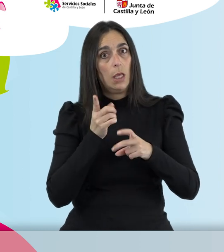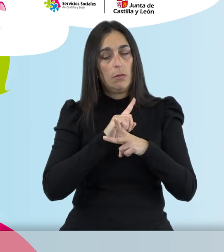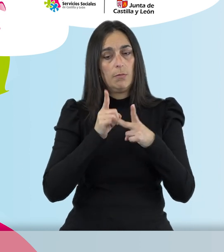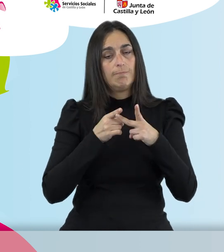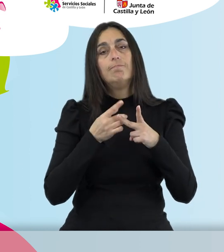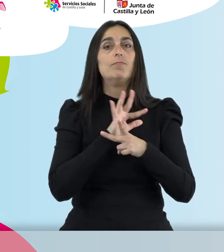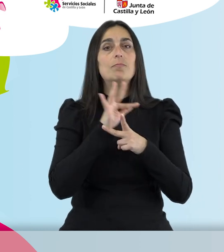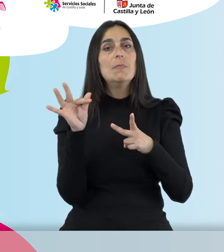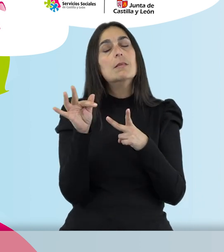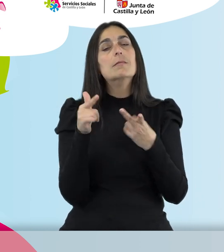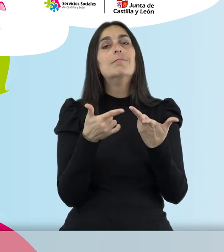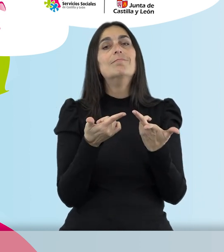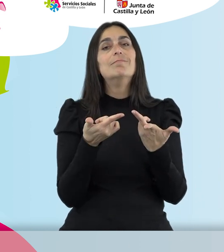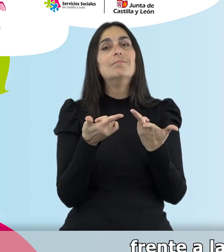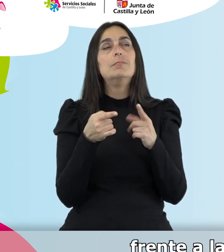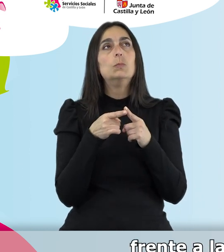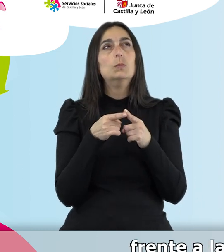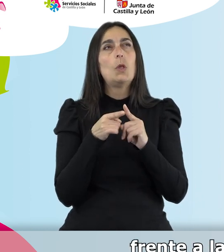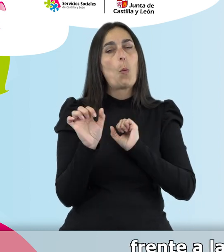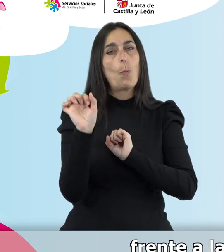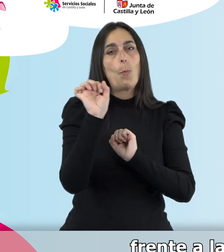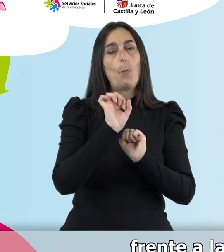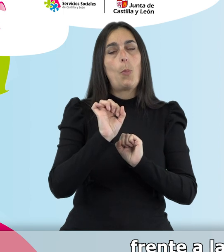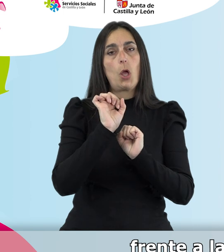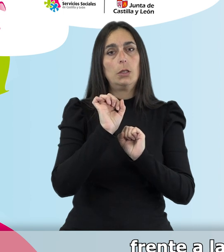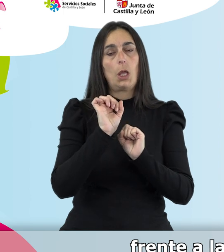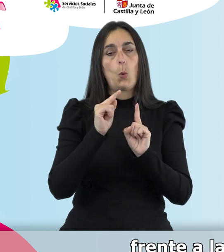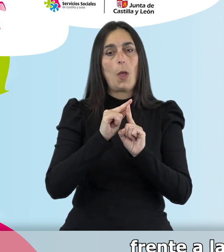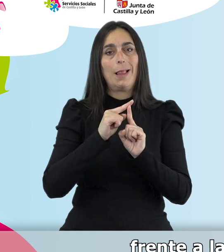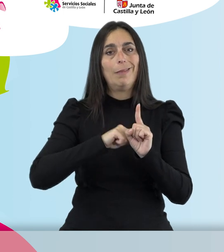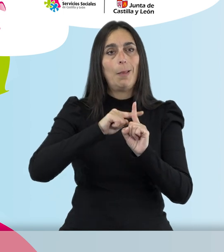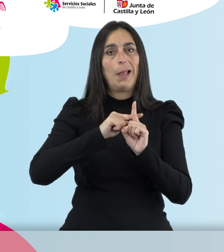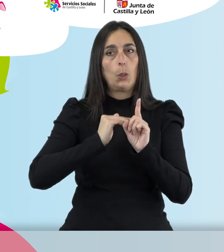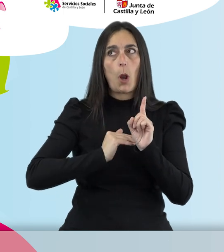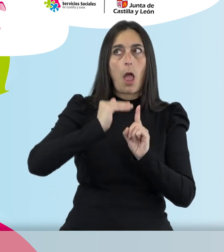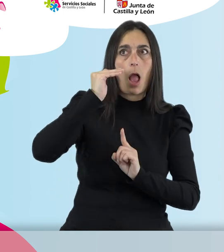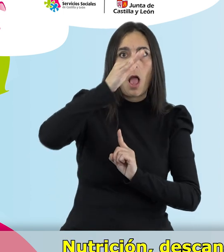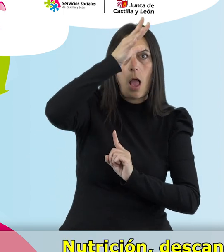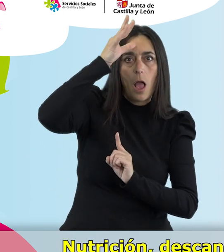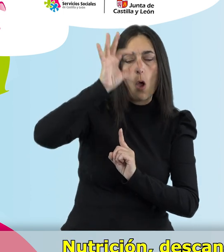cómo afrontar o cómo protegernos frente a las altas y bajas temperaturas.